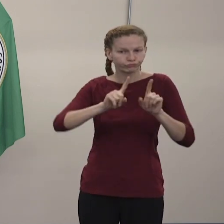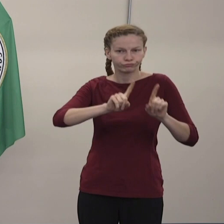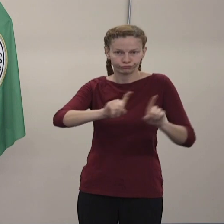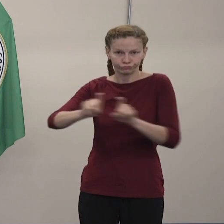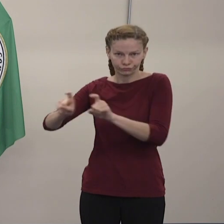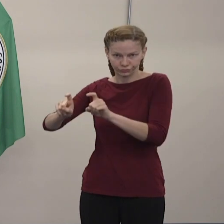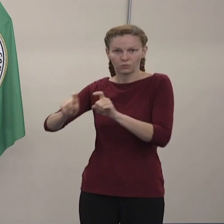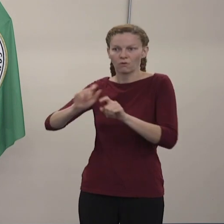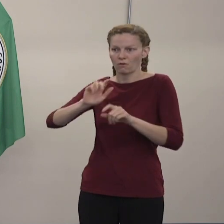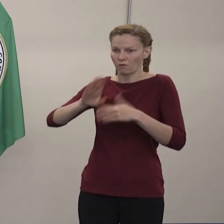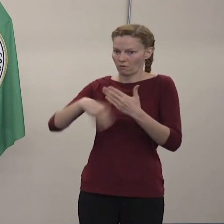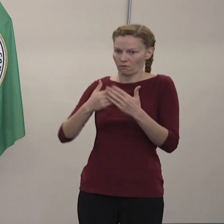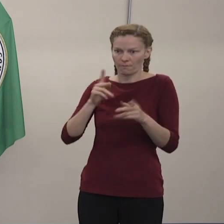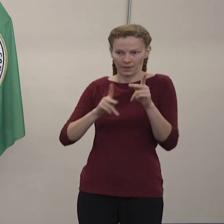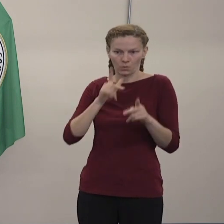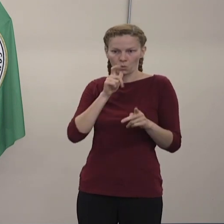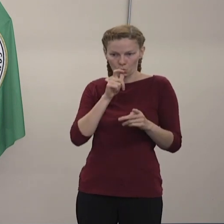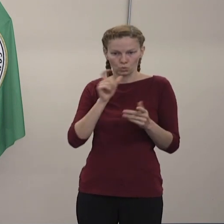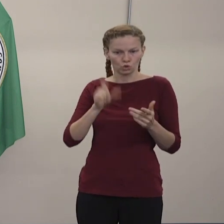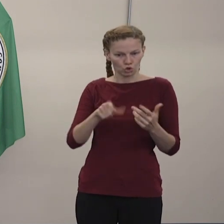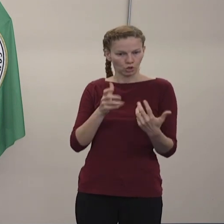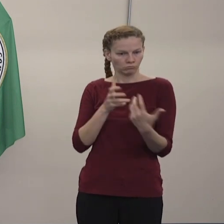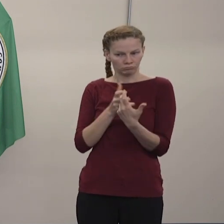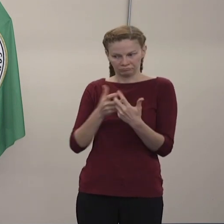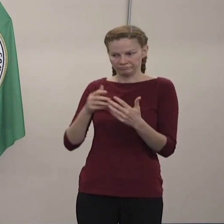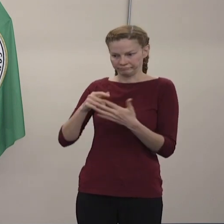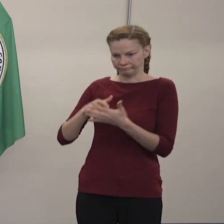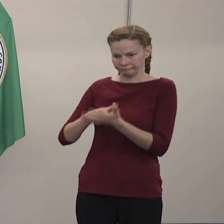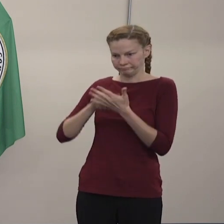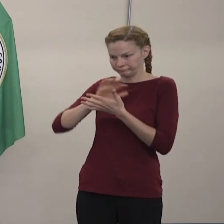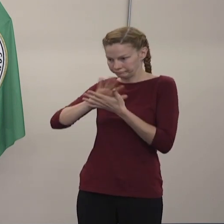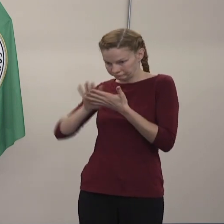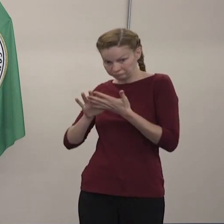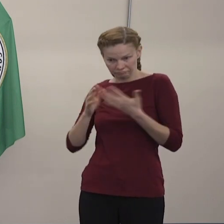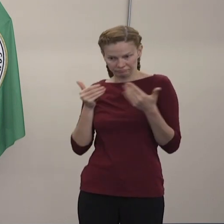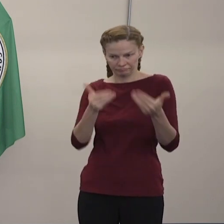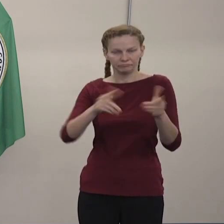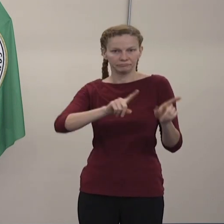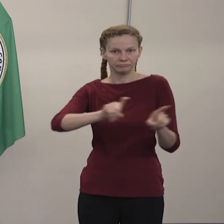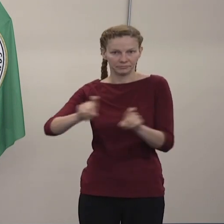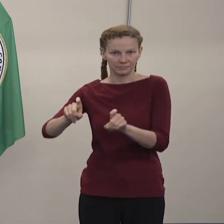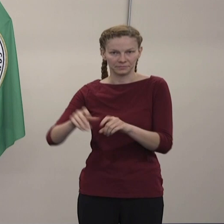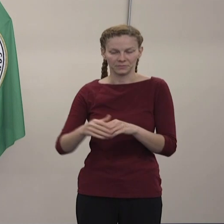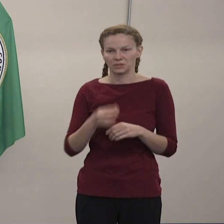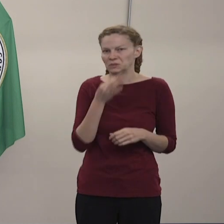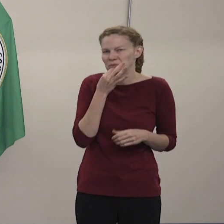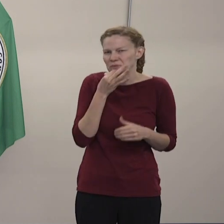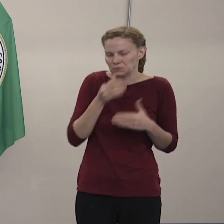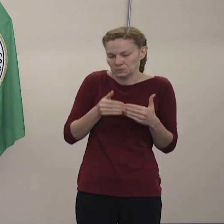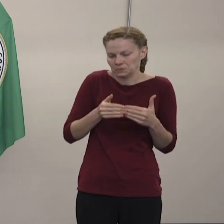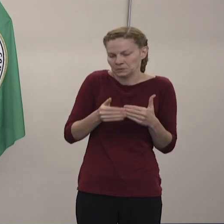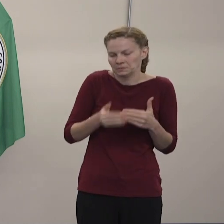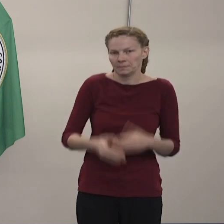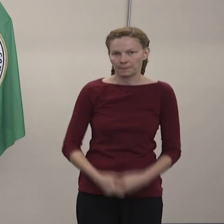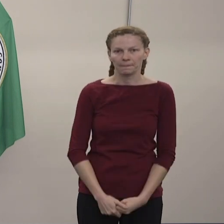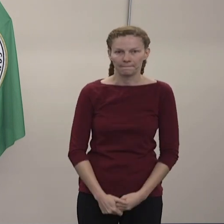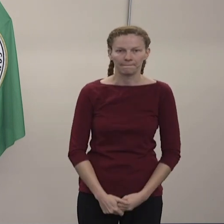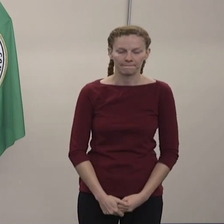en un futuro muy próximo.